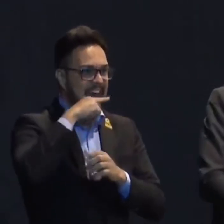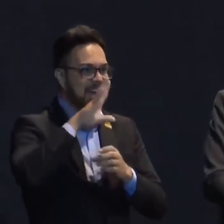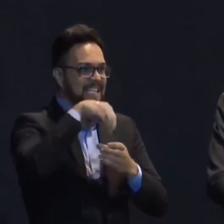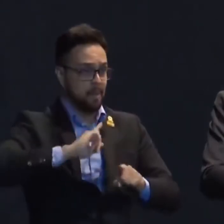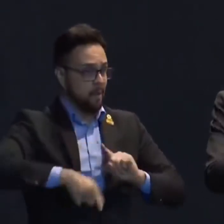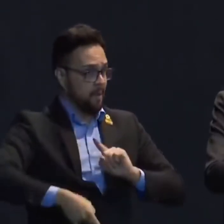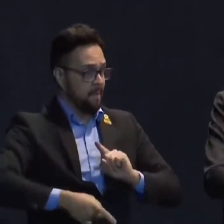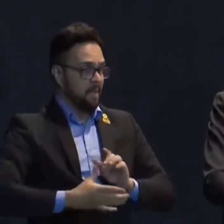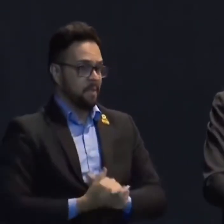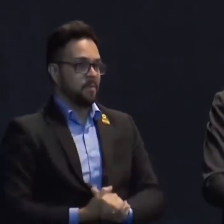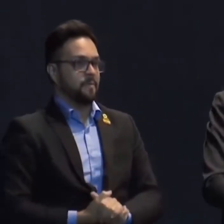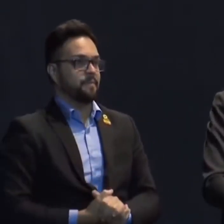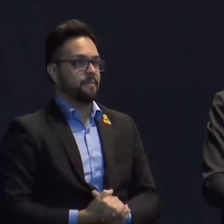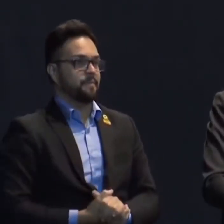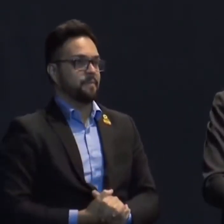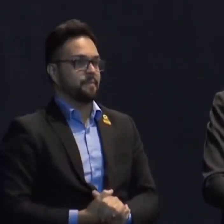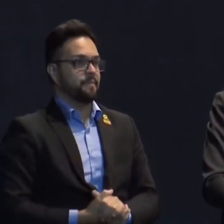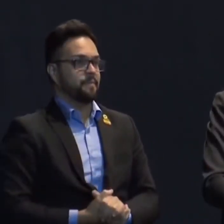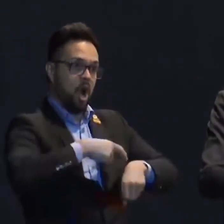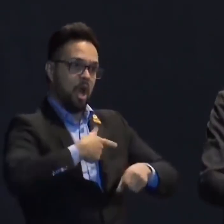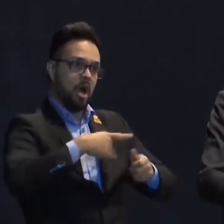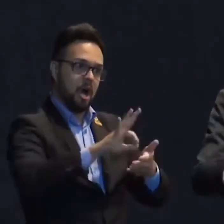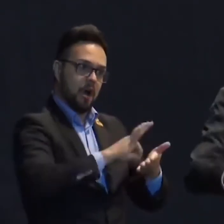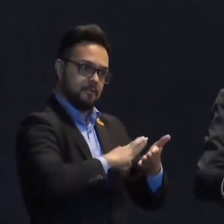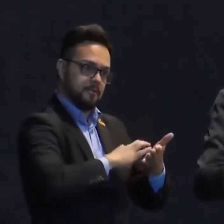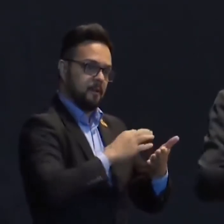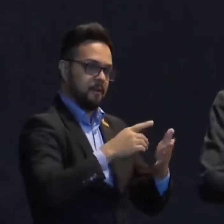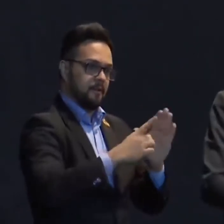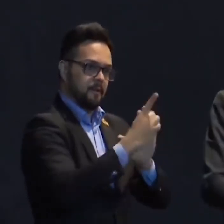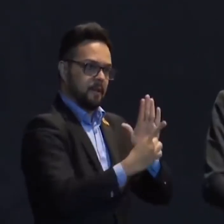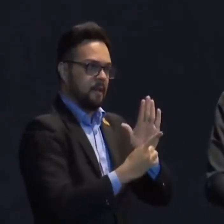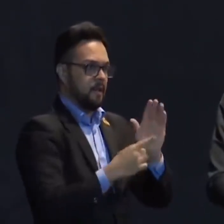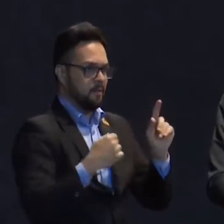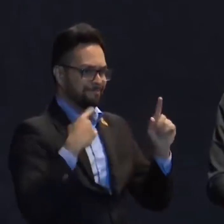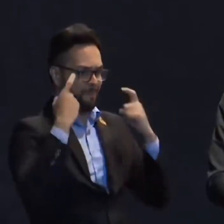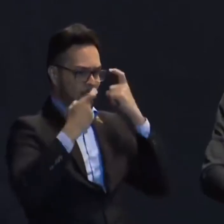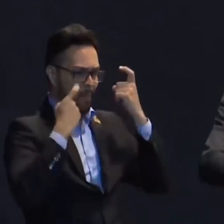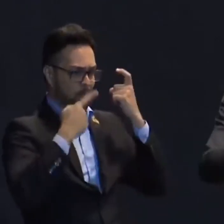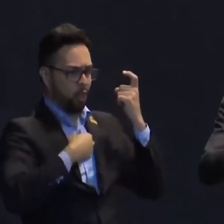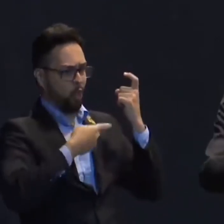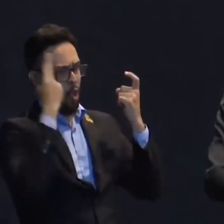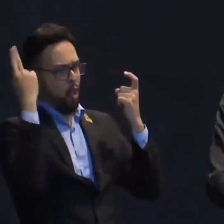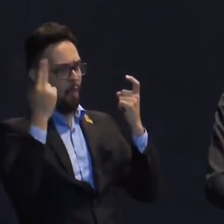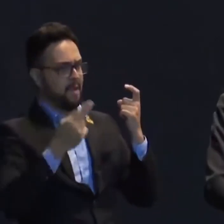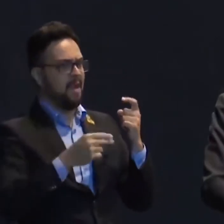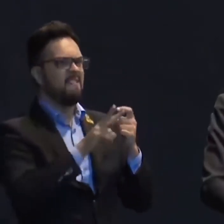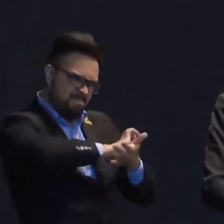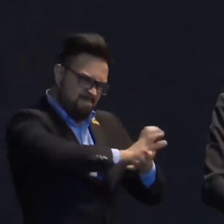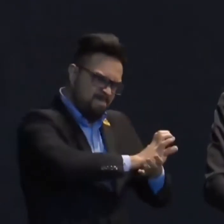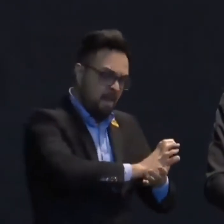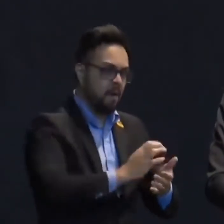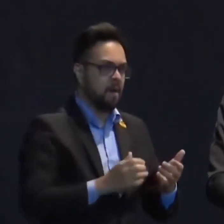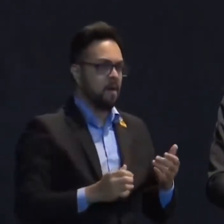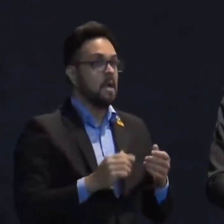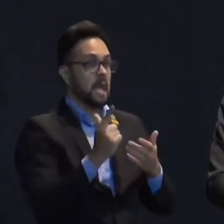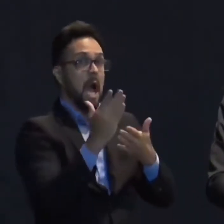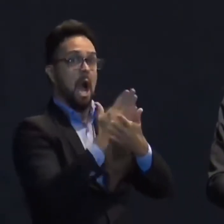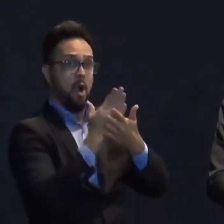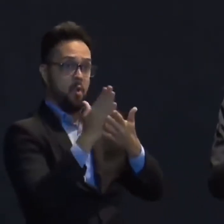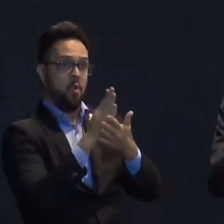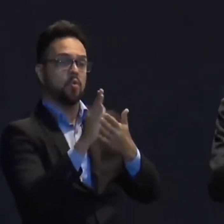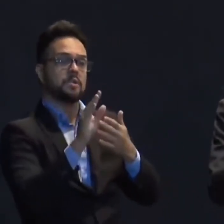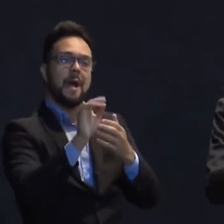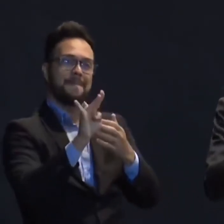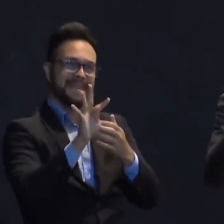Amazonas. Na hora de assinar o decreto, tinha gente do meu lado preocupado com o meu nome, você vai ser massacrado pelos ambientalistas.